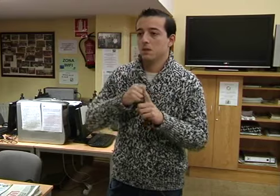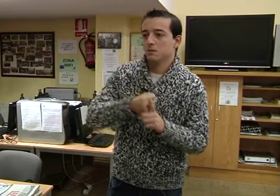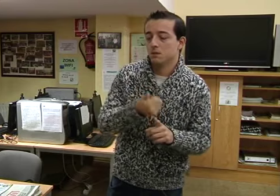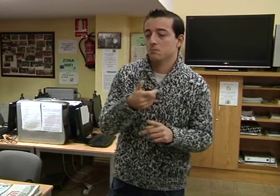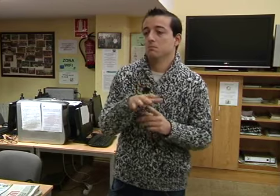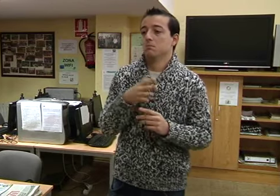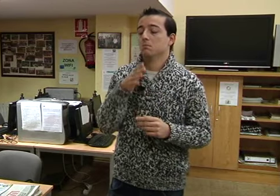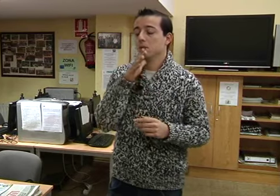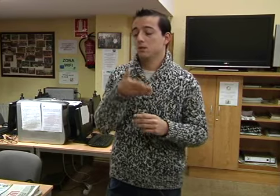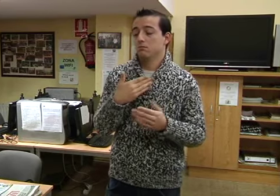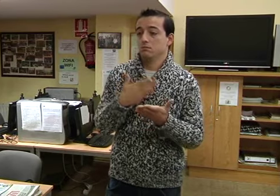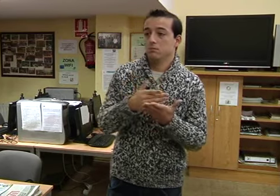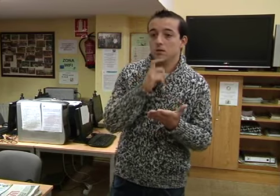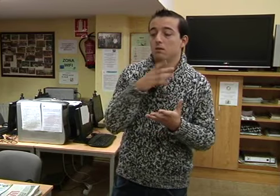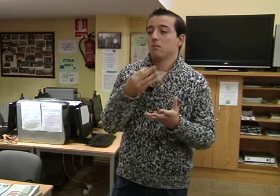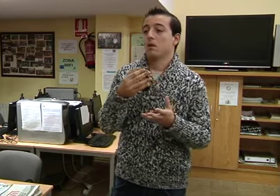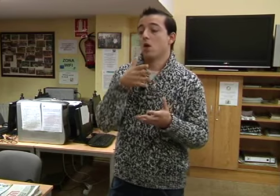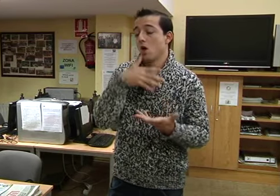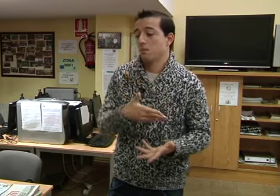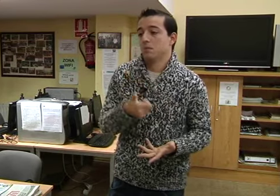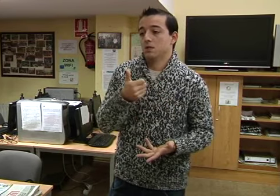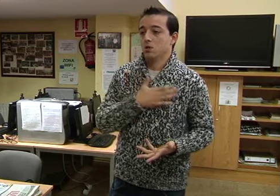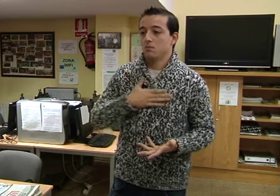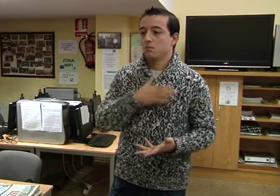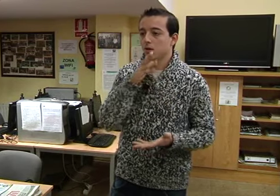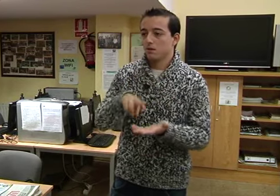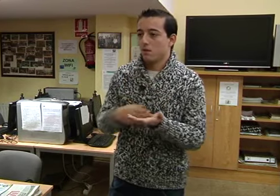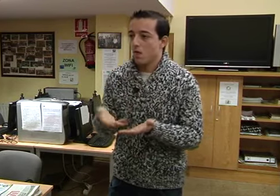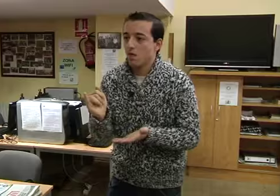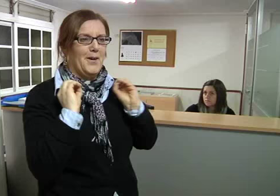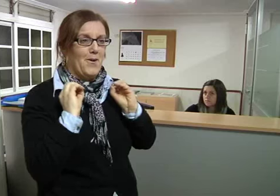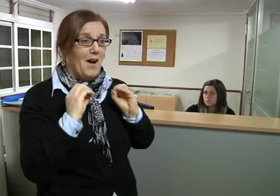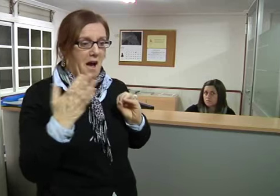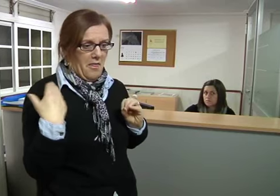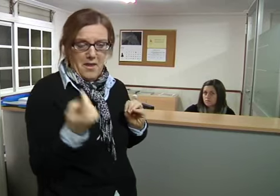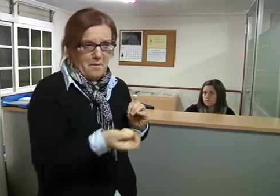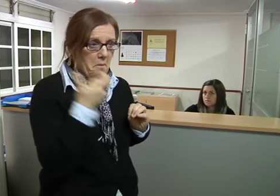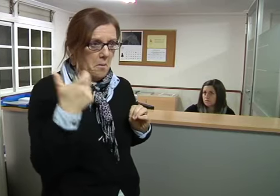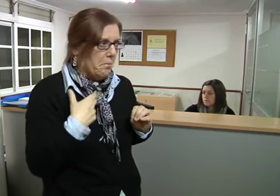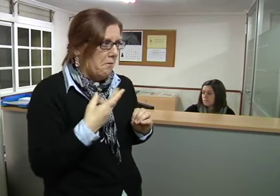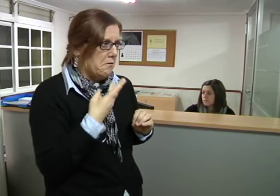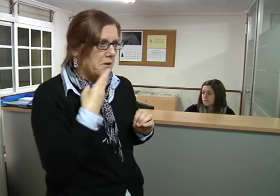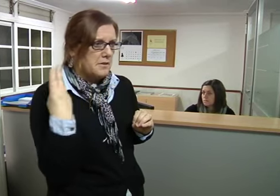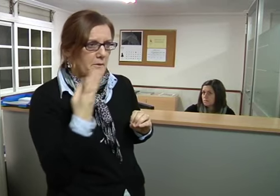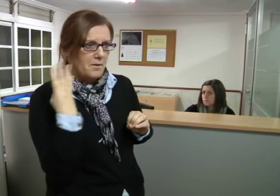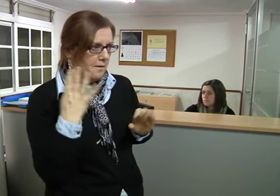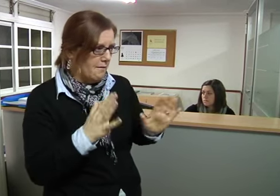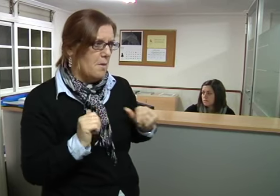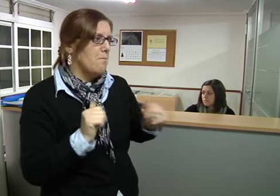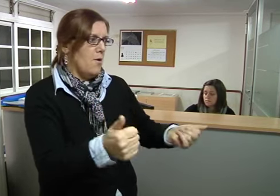padres que hicieron un esfuerzo y presionaron para solicitar todos los recursos. No había ningún intérprete en los centros educativos. Desde